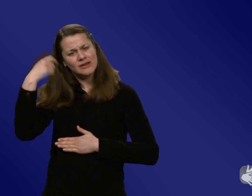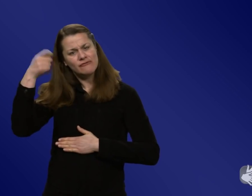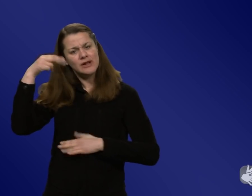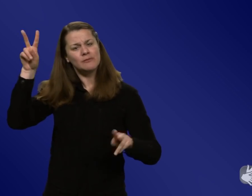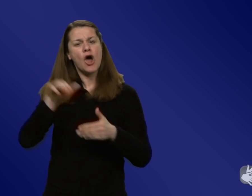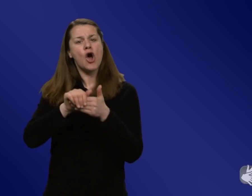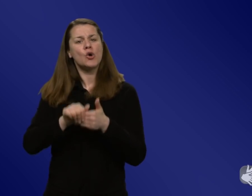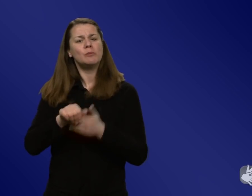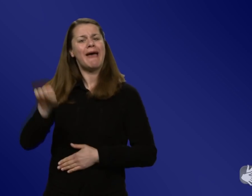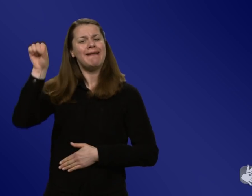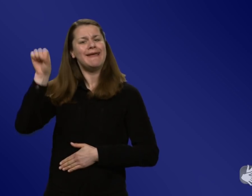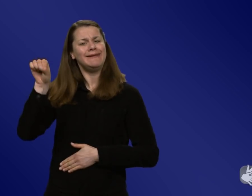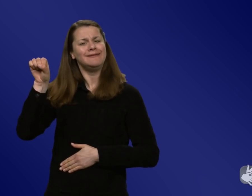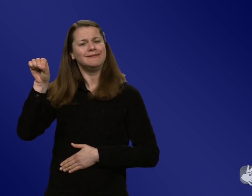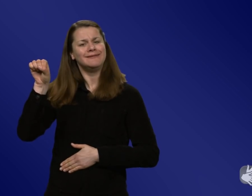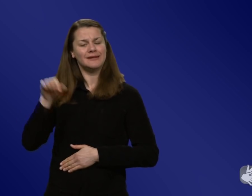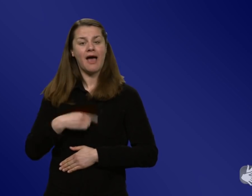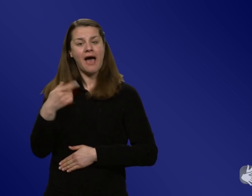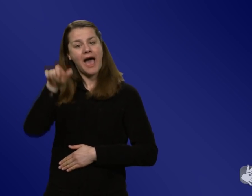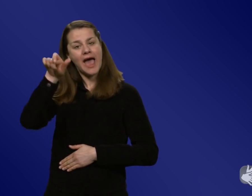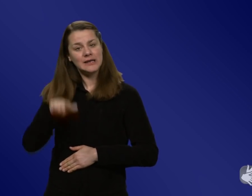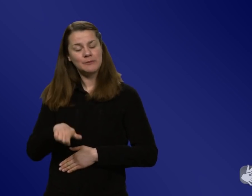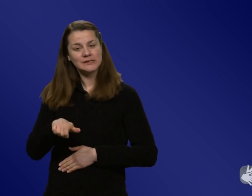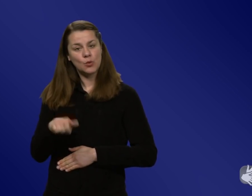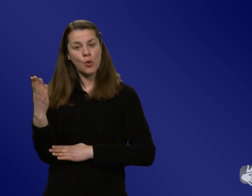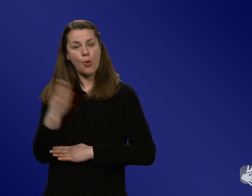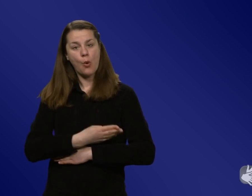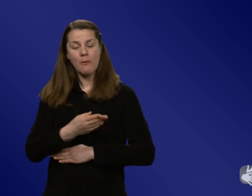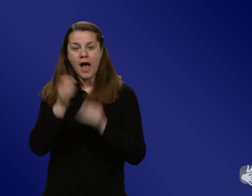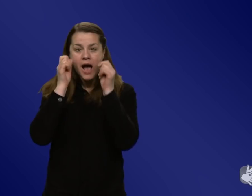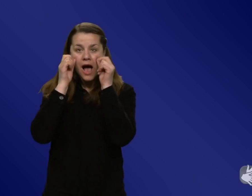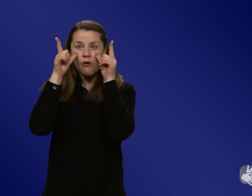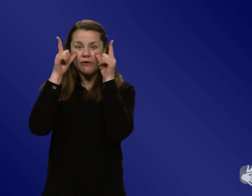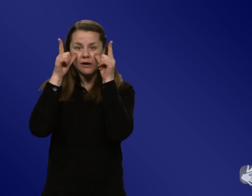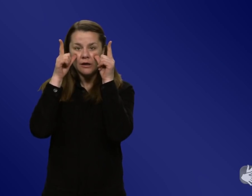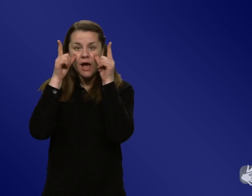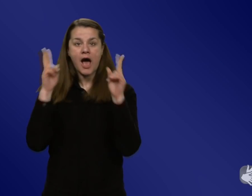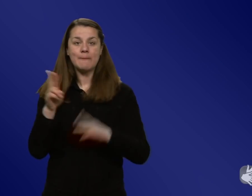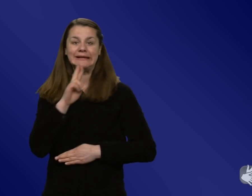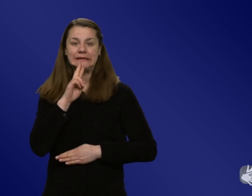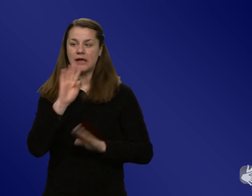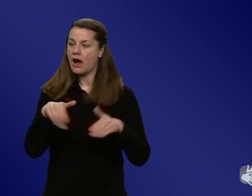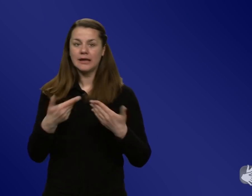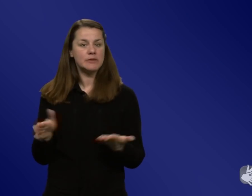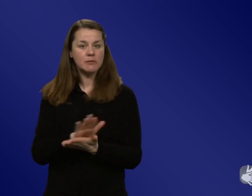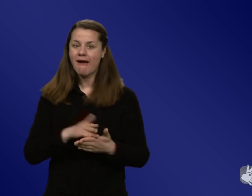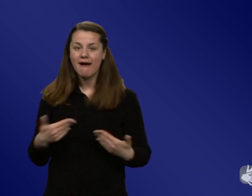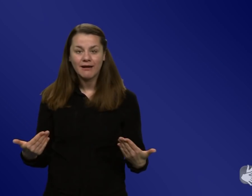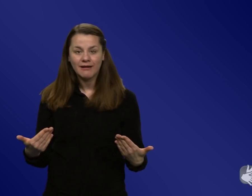wacht jemand aus dem Koma auf und es gibt die DDR nicht mehr. Und so muss man sich im Prinzip, finde ich, den idealen Endnutzer vorstellen. Wenn jemand